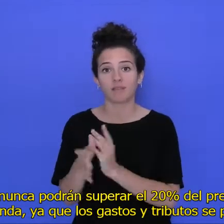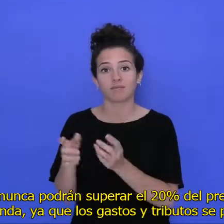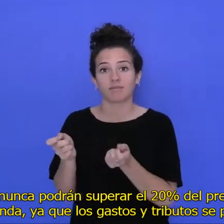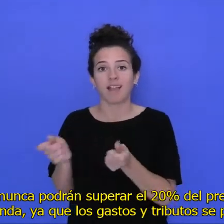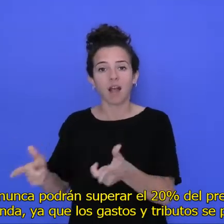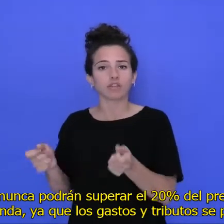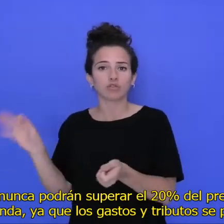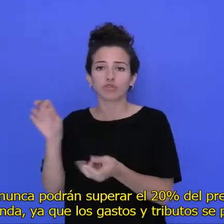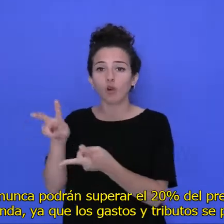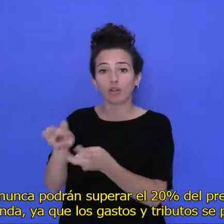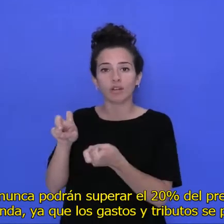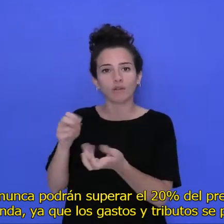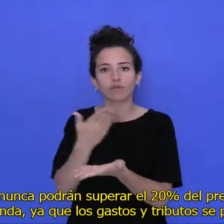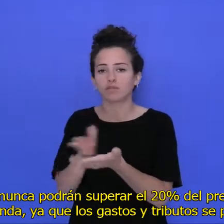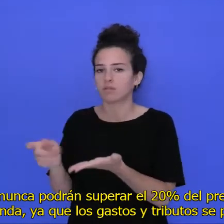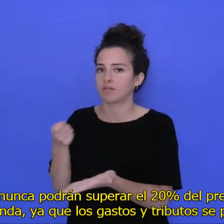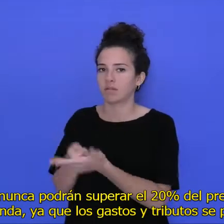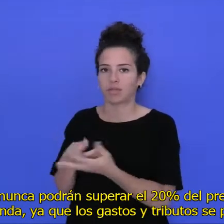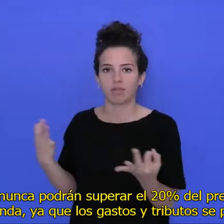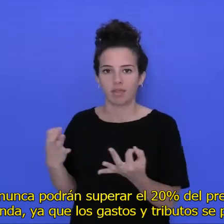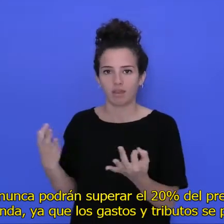gastos y tributos se pagarán aparte.